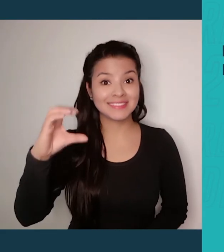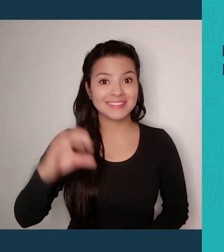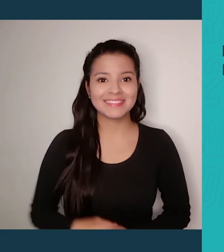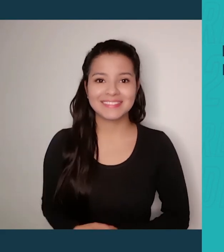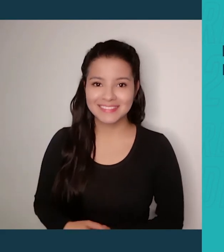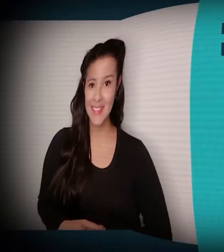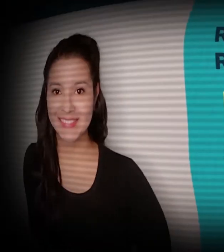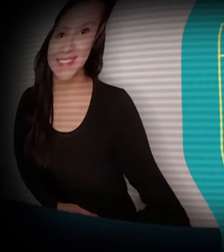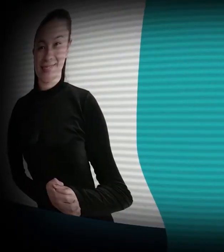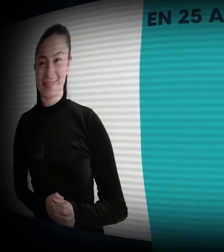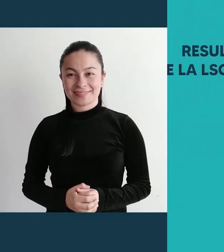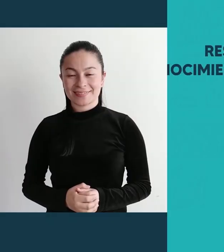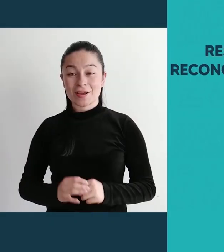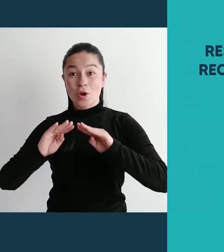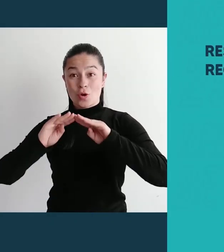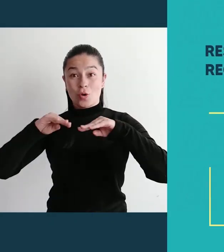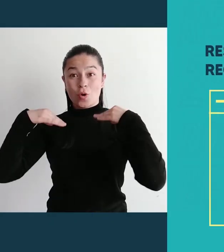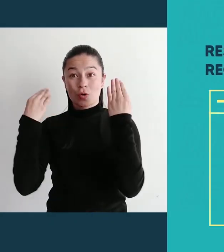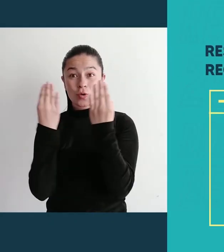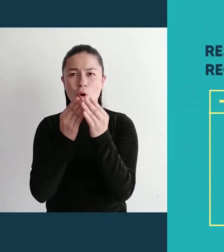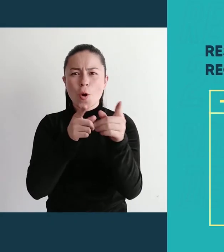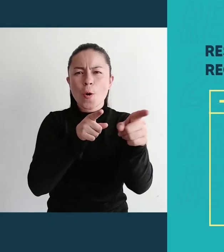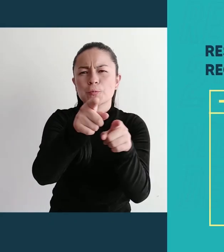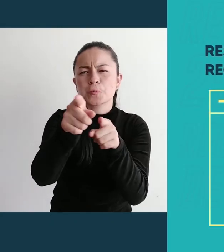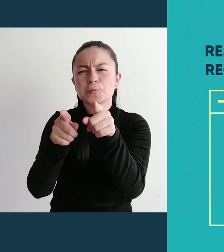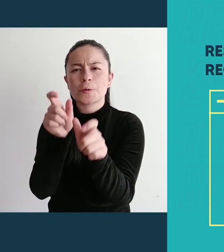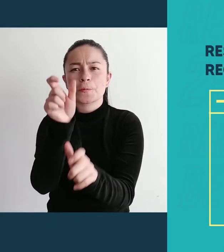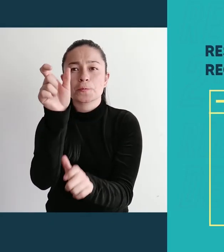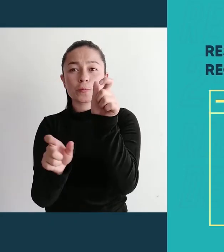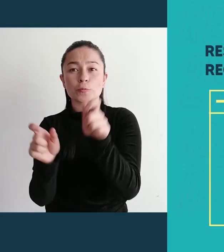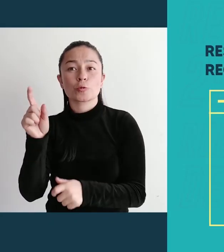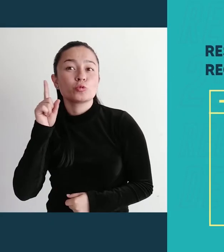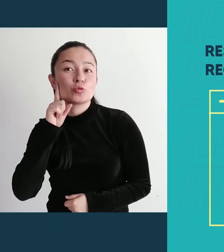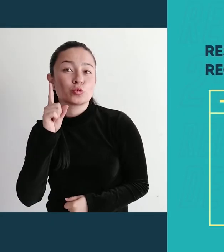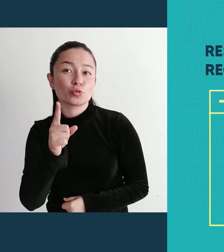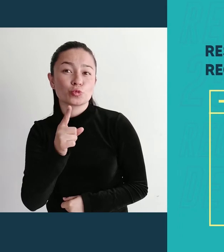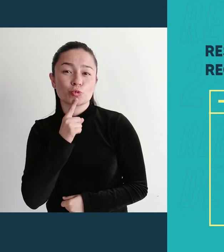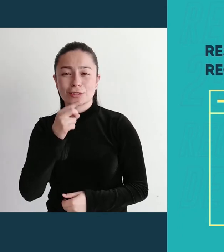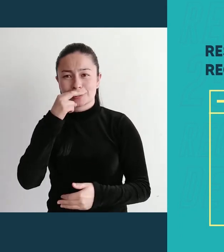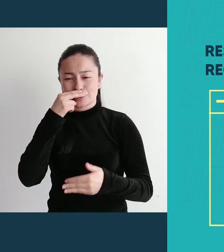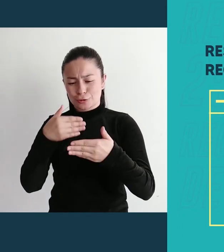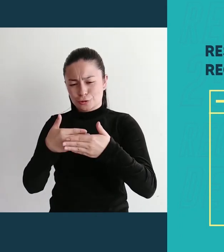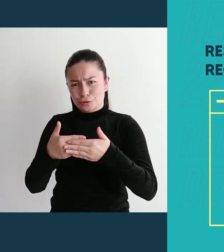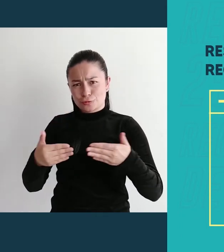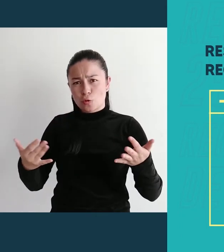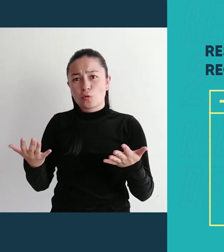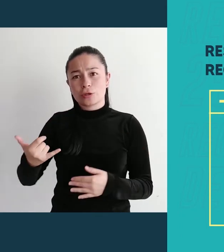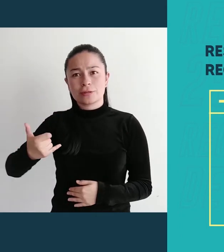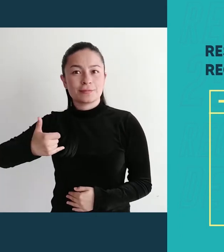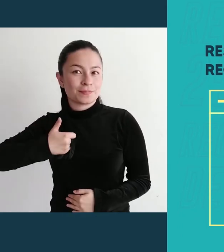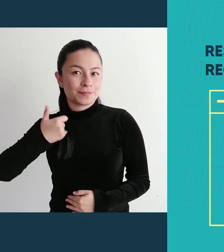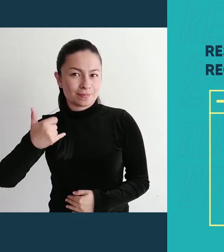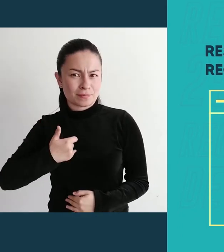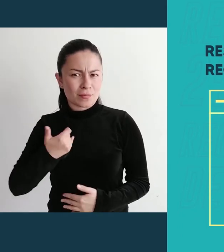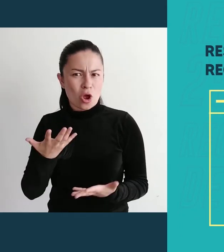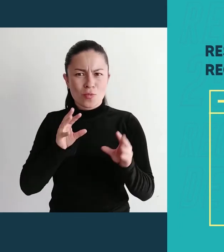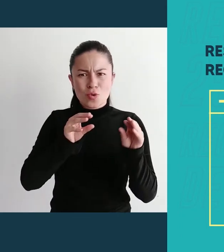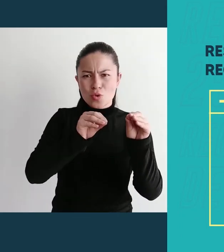Amplia difusión de material didáctico en lengua de señas dentro